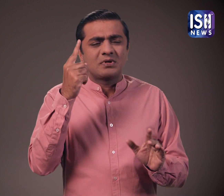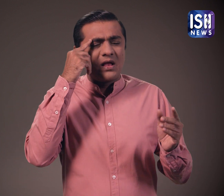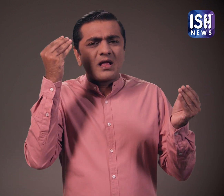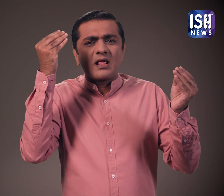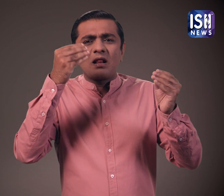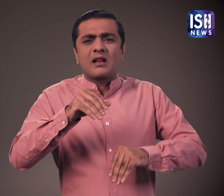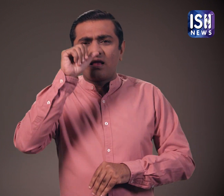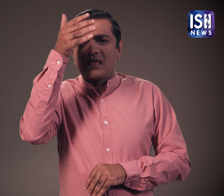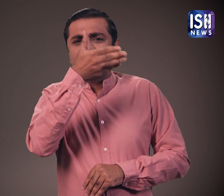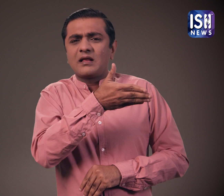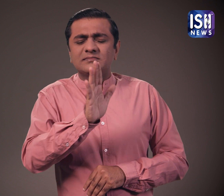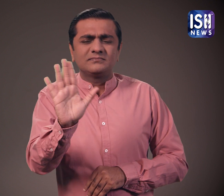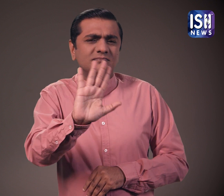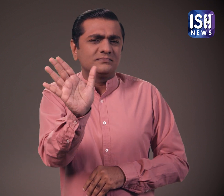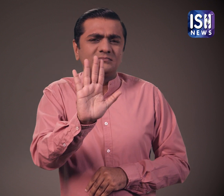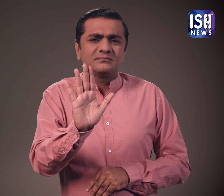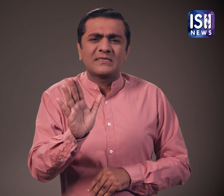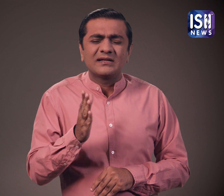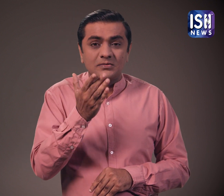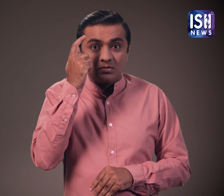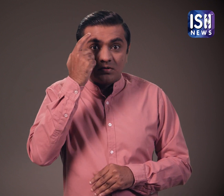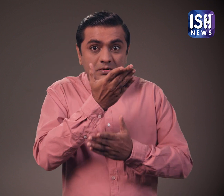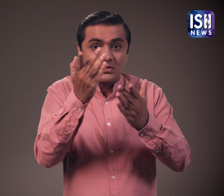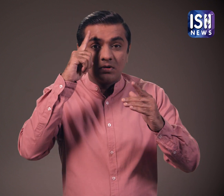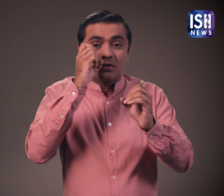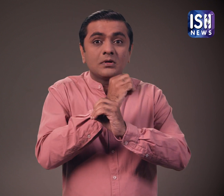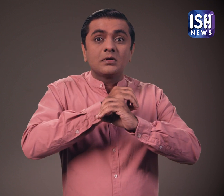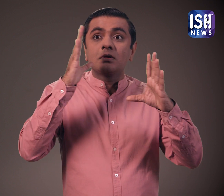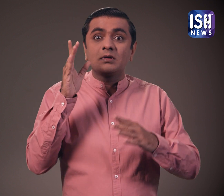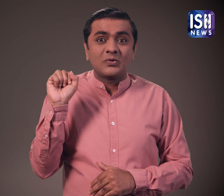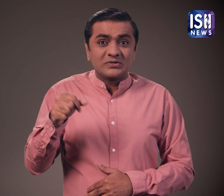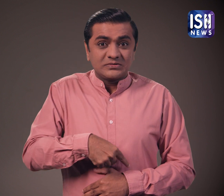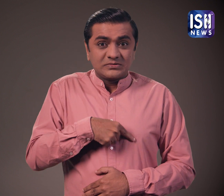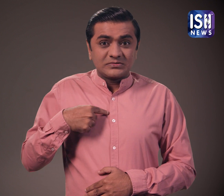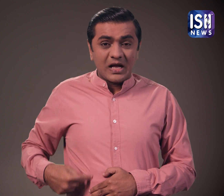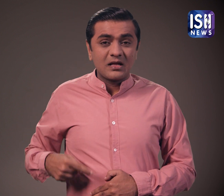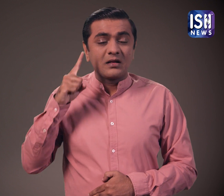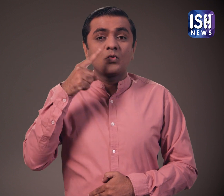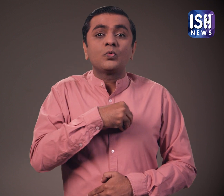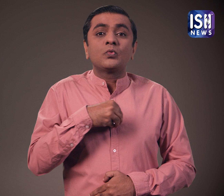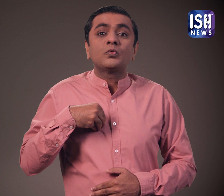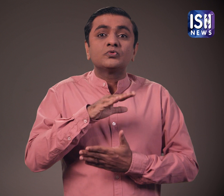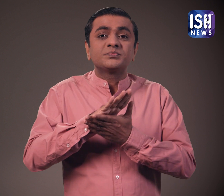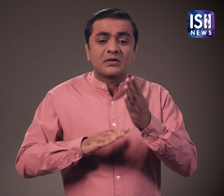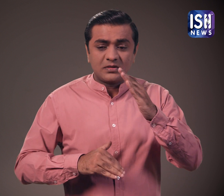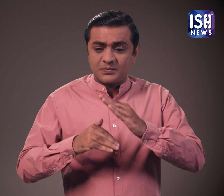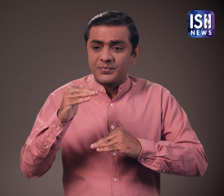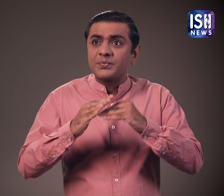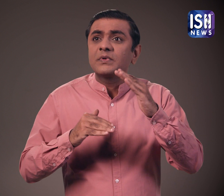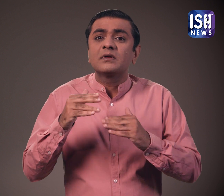भारतिय मीडिया ने इस मुद्दे को बढ़ा चड़ा कर पेश किया है जरा सोचे कि चीन सिर्फ एक हफ़ते से 10 दिन के समय में